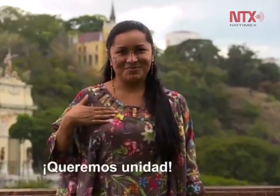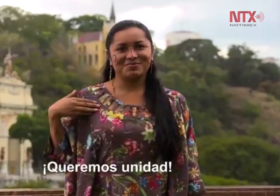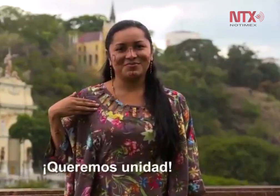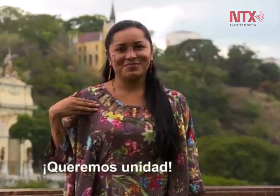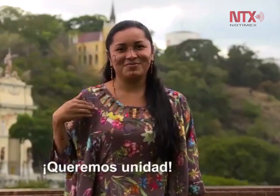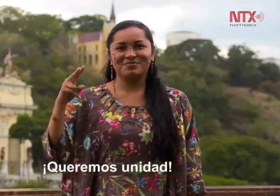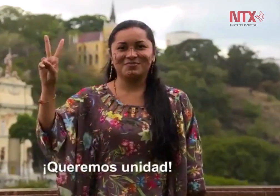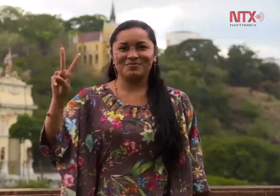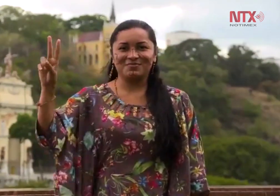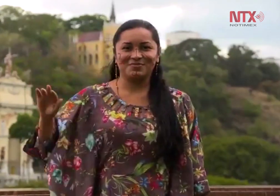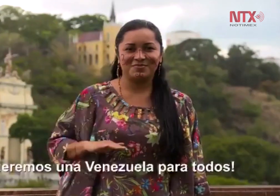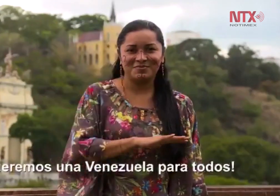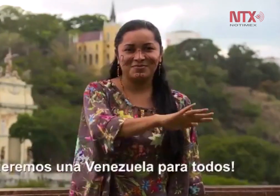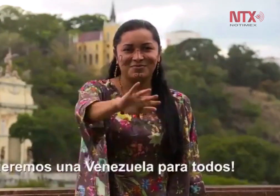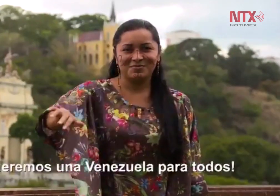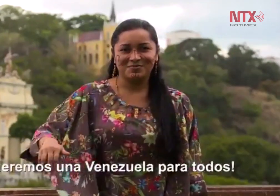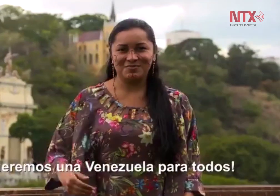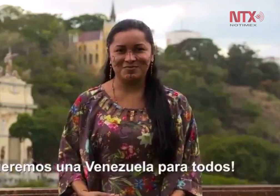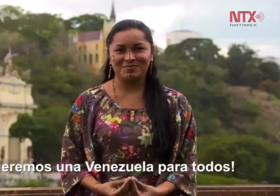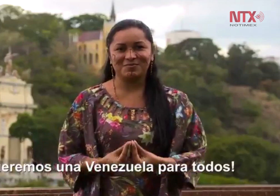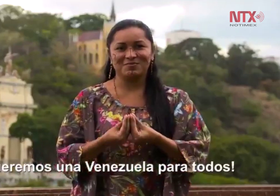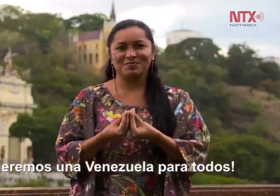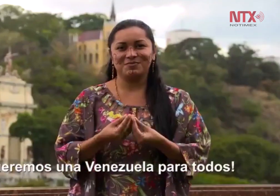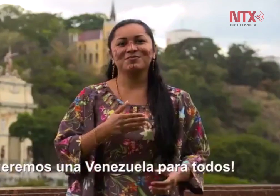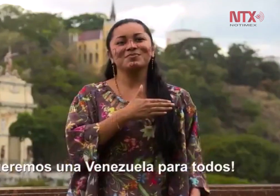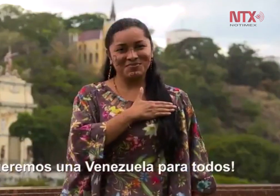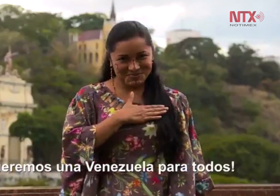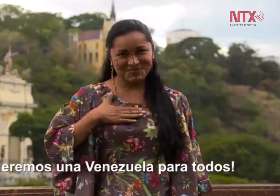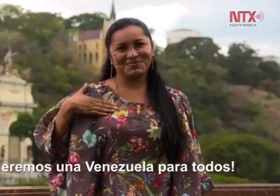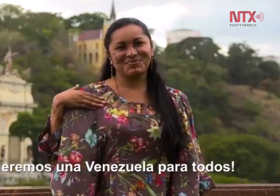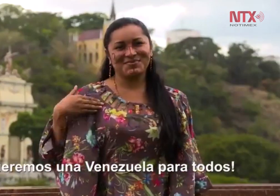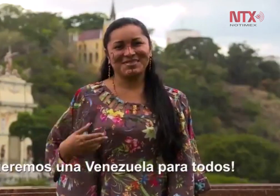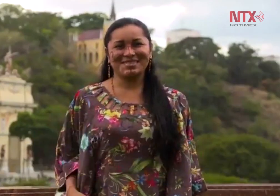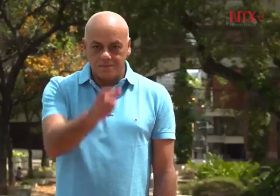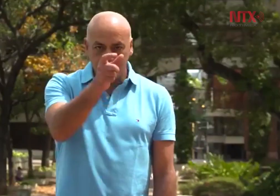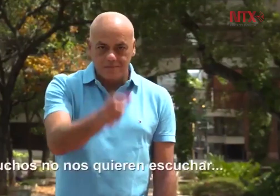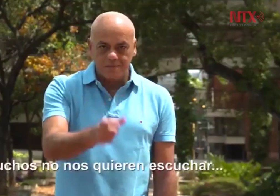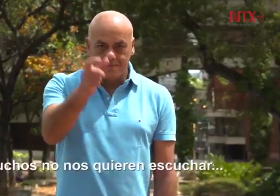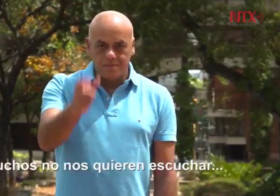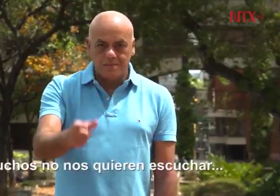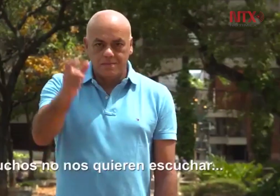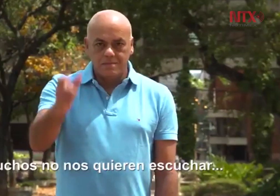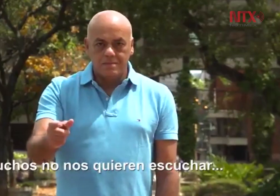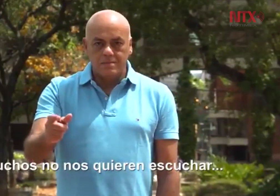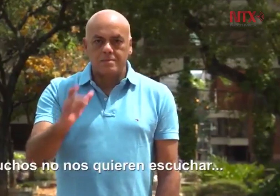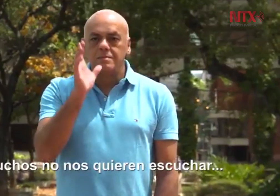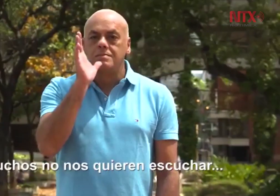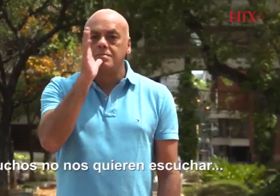fue programada para las 20.55 del domingo. De acuerdo a varios medios venezolanos, se especuló que habría algún mensaje político o